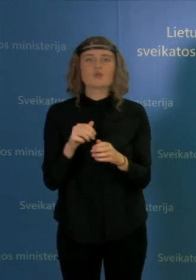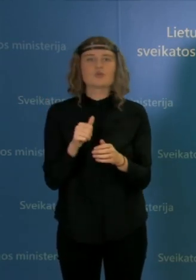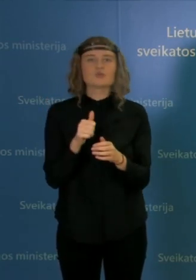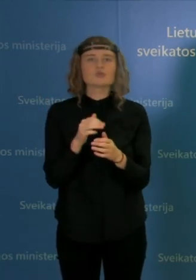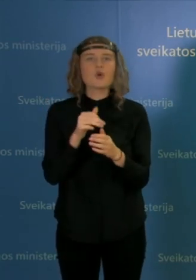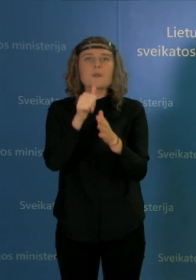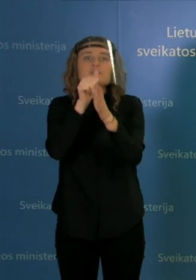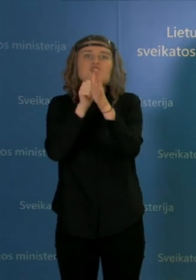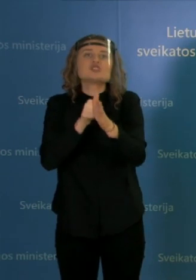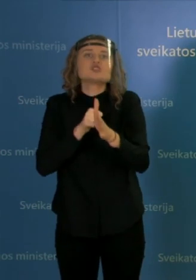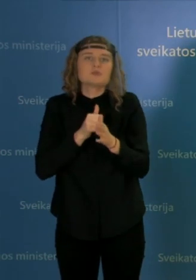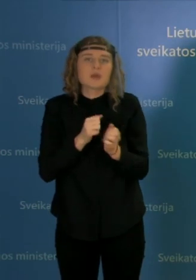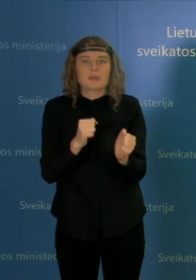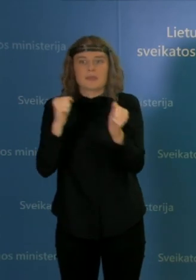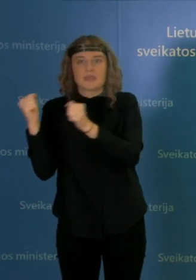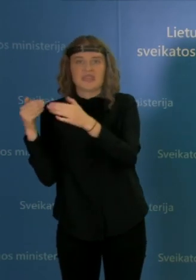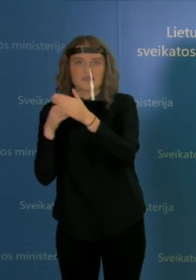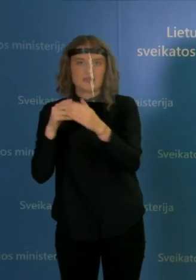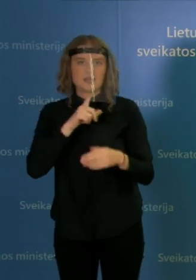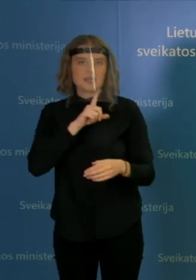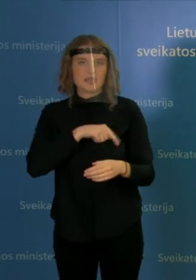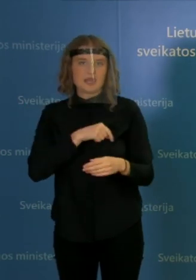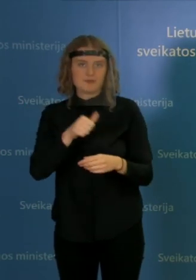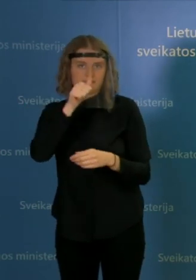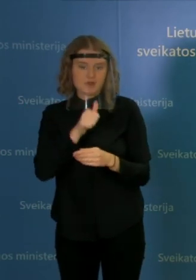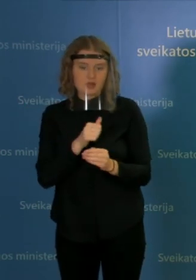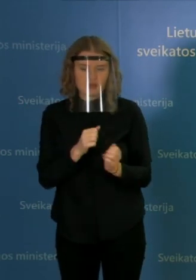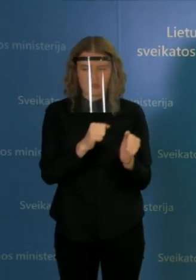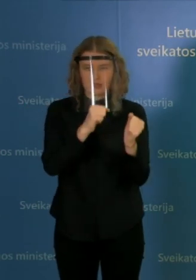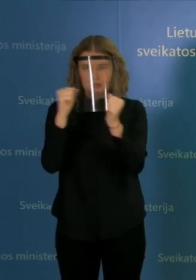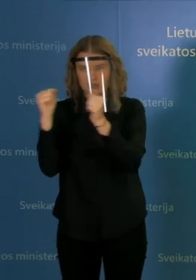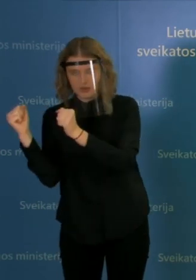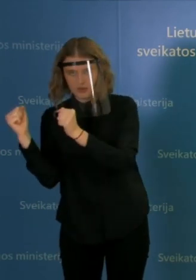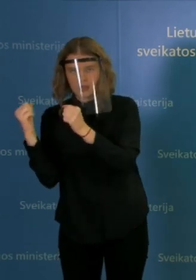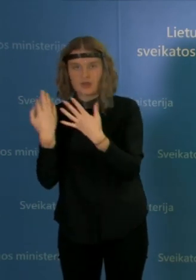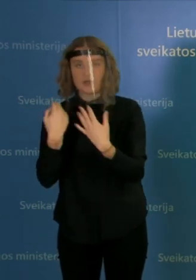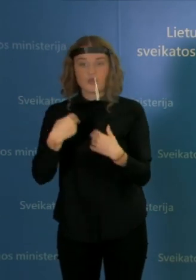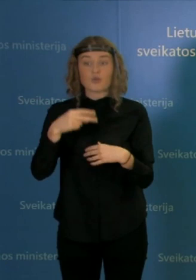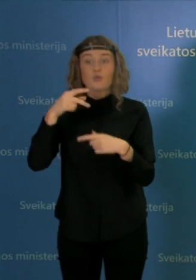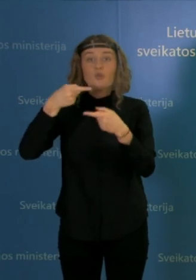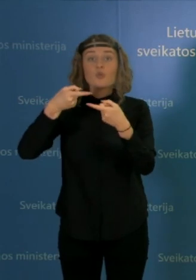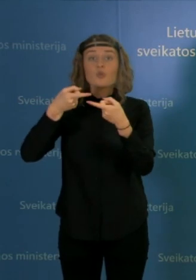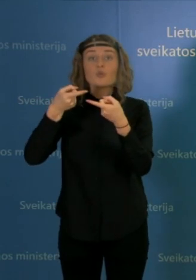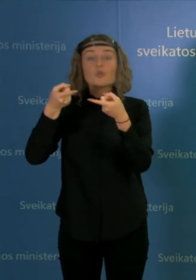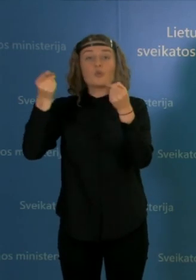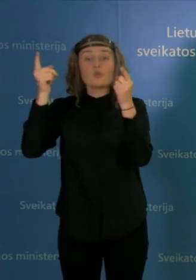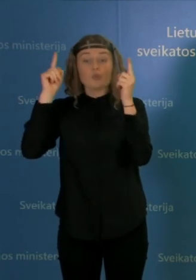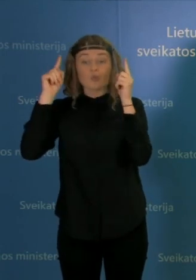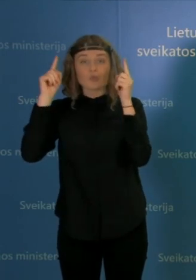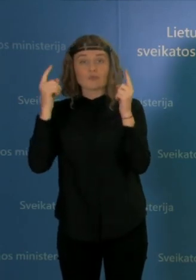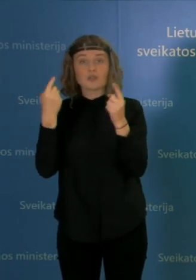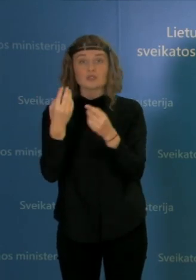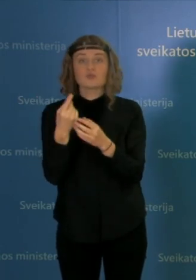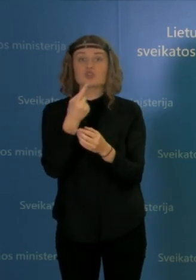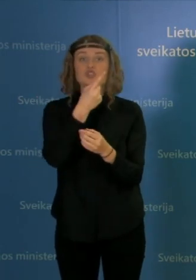metų iki liepos mėnesio. Per tą laiką universitetus turėtų baigti, jei gerai prisimenu, skaičiuo apie